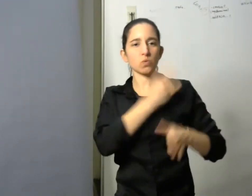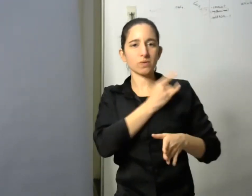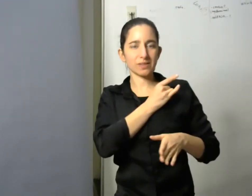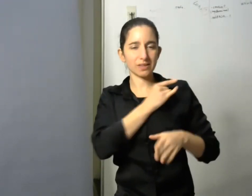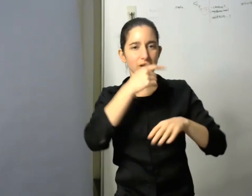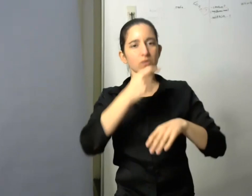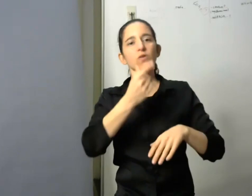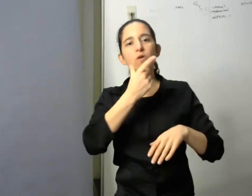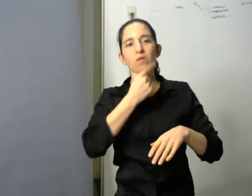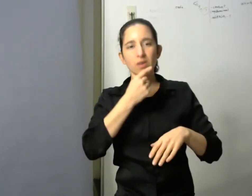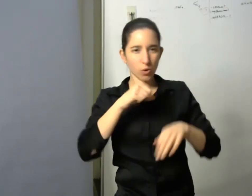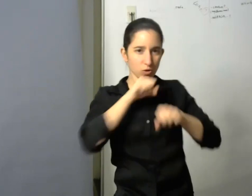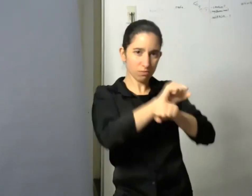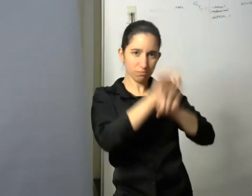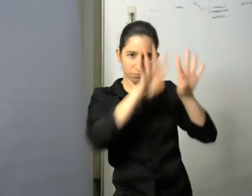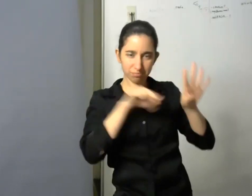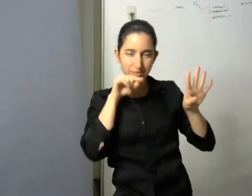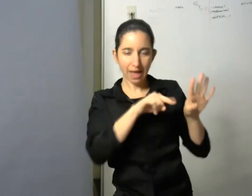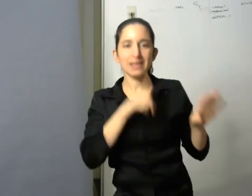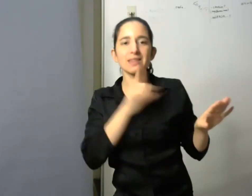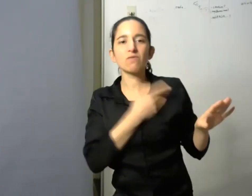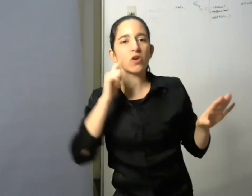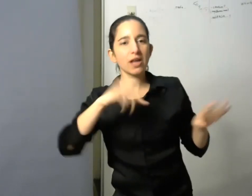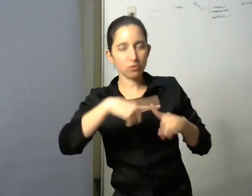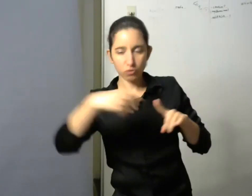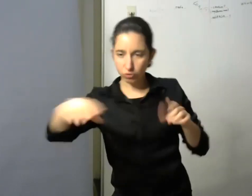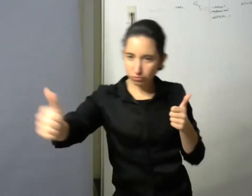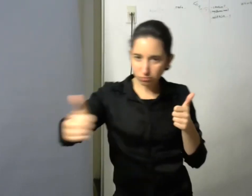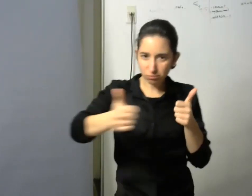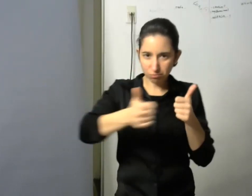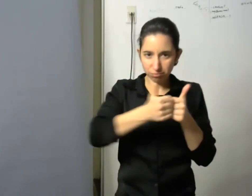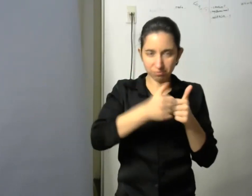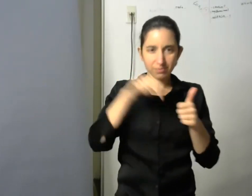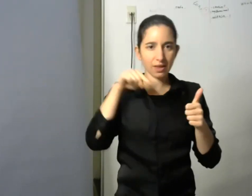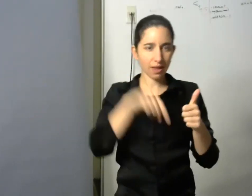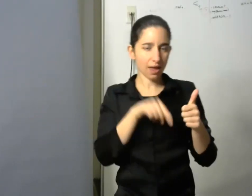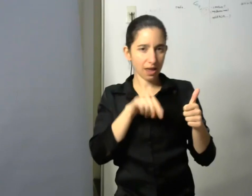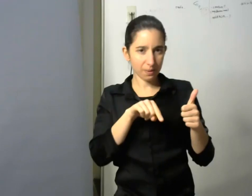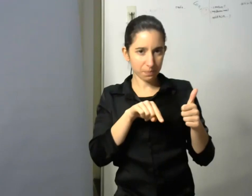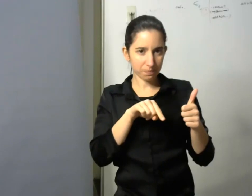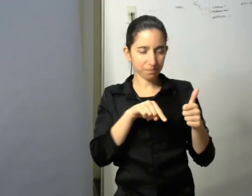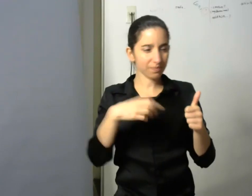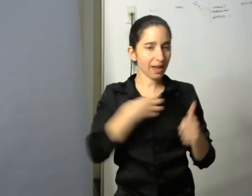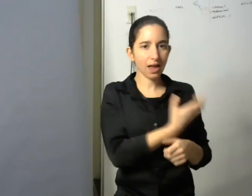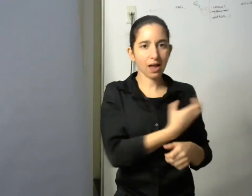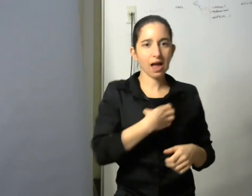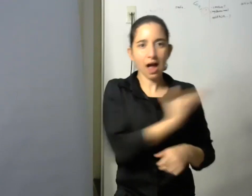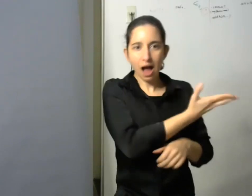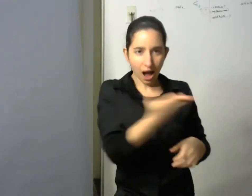Tiflonexos cooperó para que pudieran generar las primeras transcripciones de materiales hechas por los estudiantes del centro universitario de Devoto para